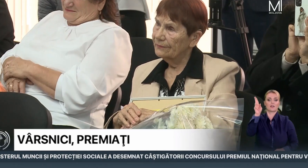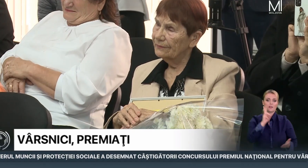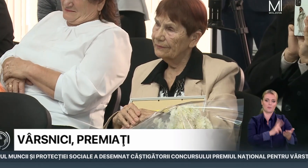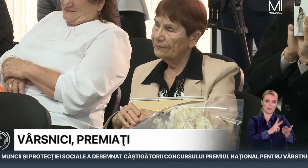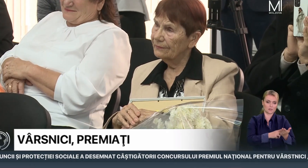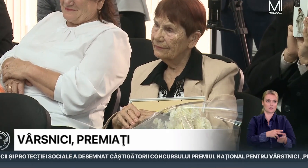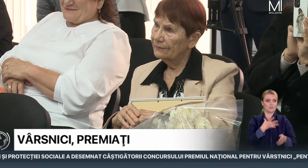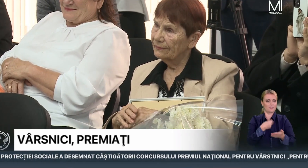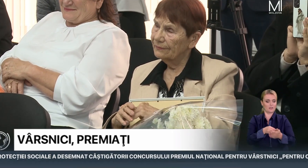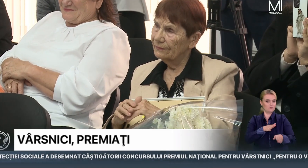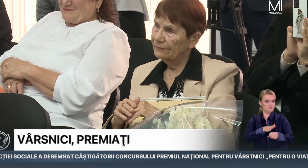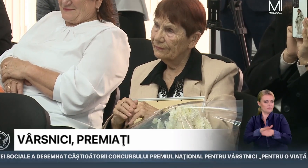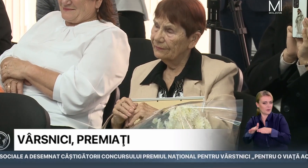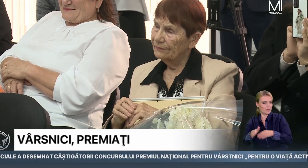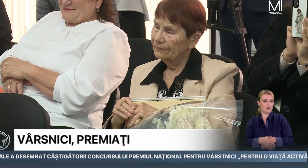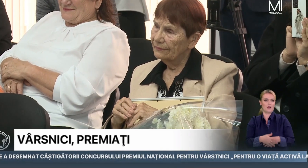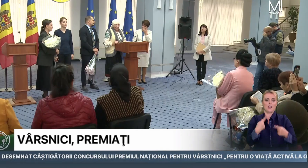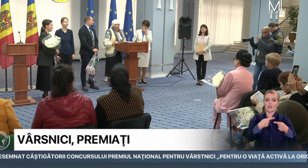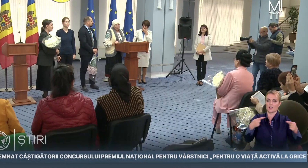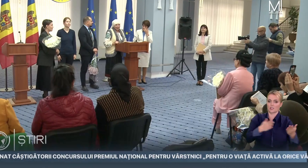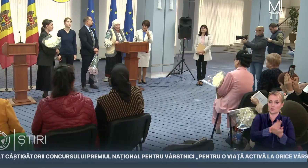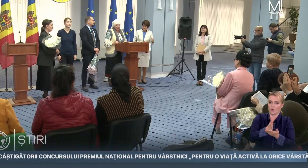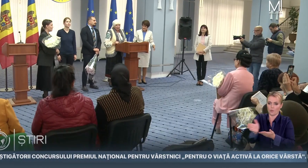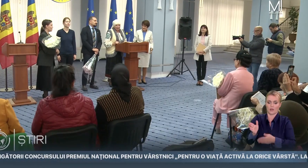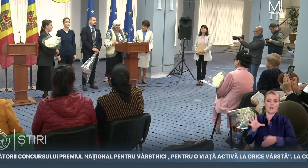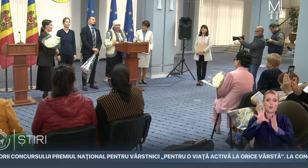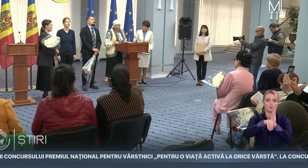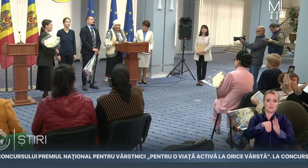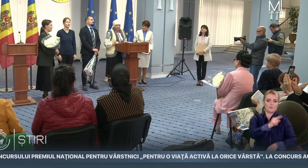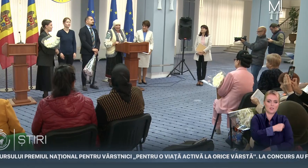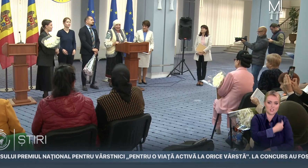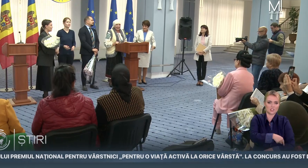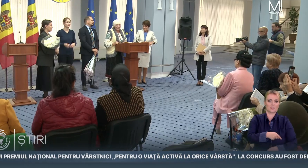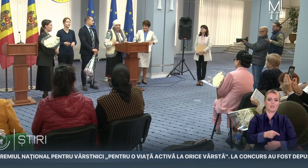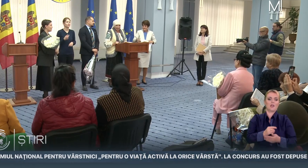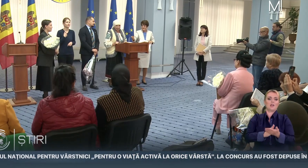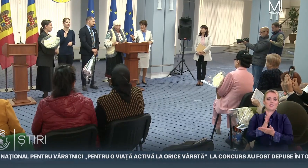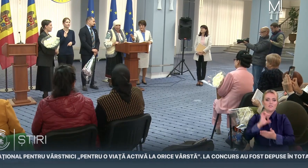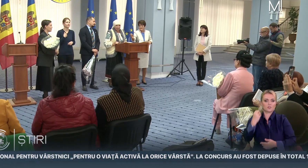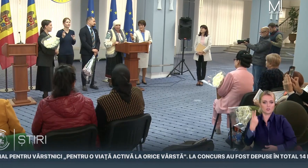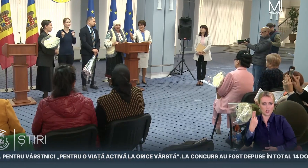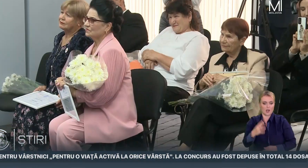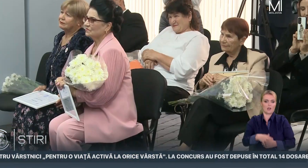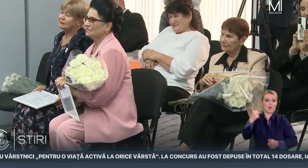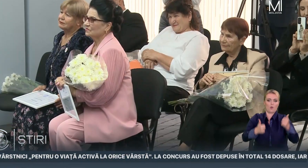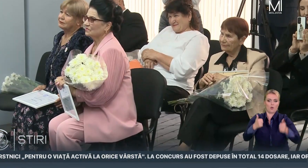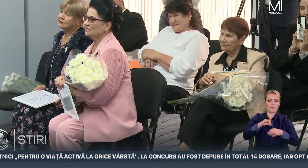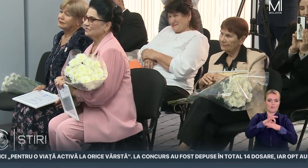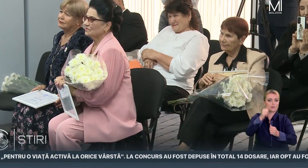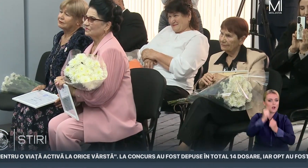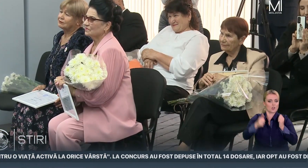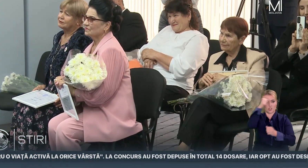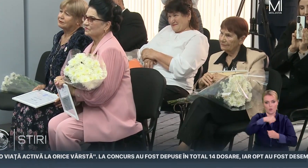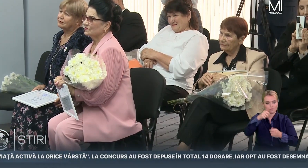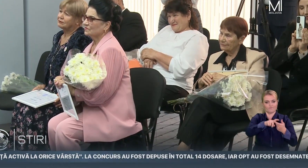realizări și performanțe deosebite în diverse domenii, inclusiv medicină, cultură și servicii sociale. Concursul se desfășoară în fiecare an cu